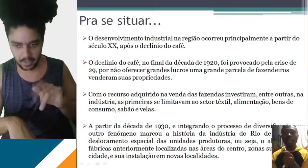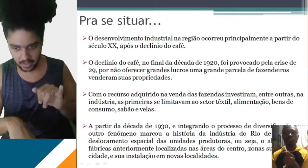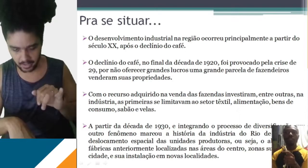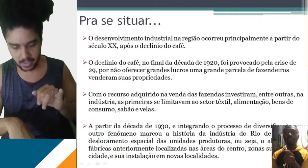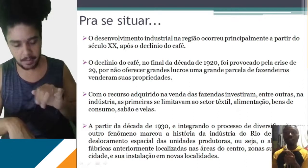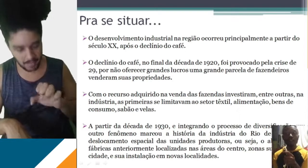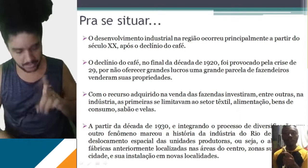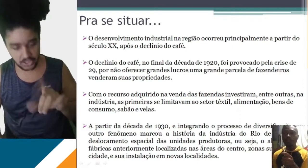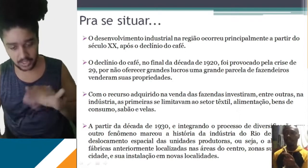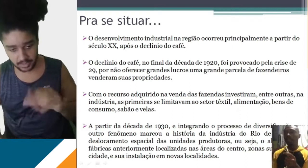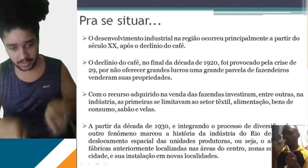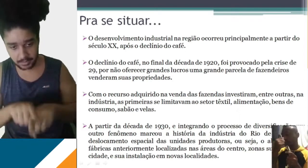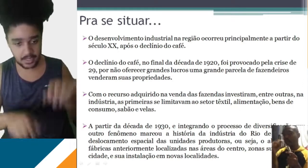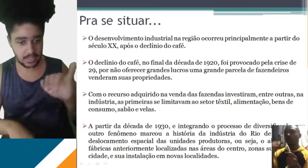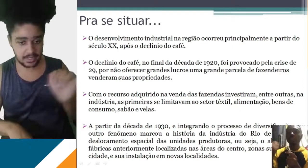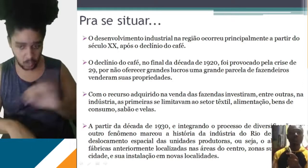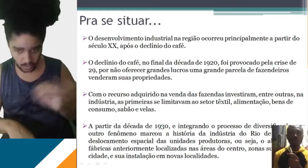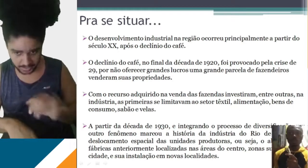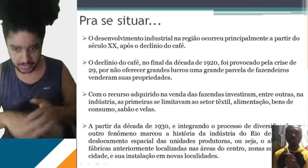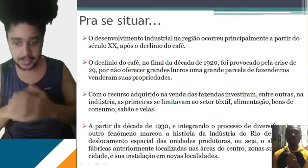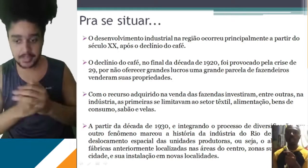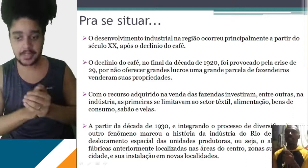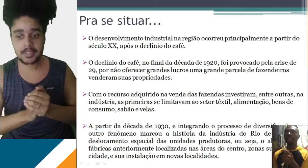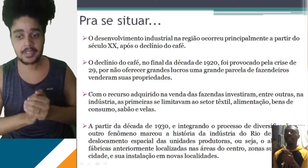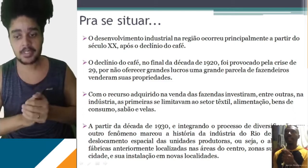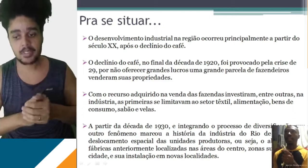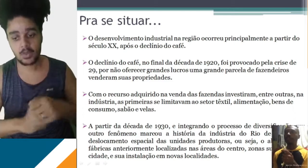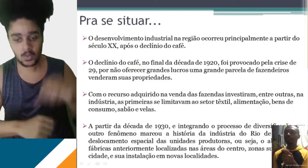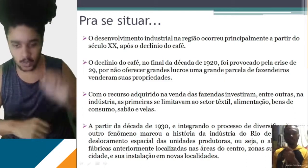região noroeste, Fluminense de Campos, assim também como o Centro-Sul.